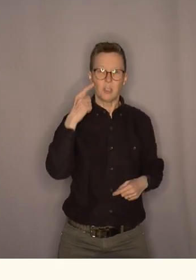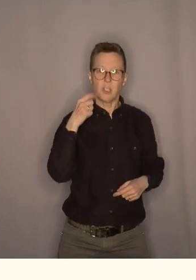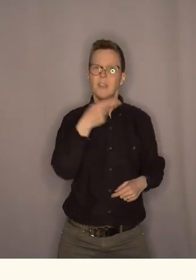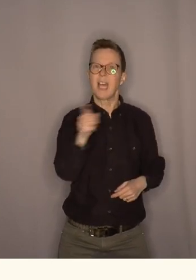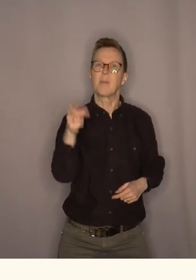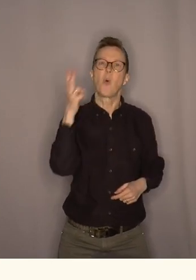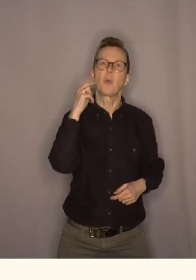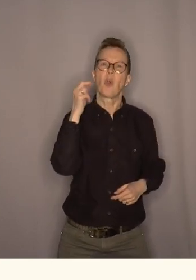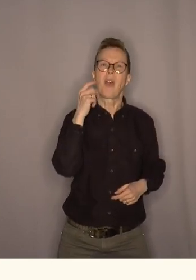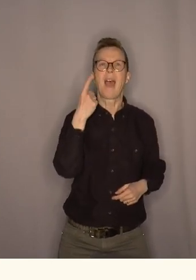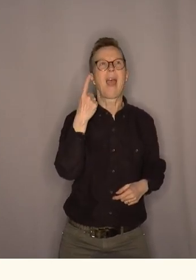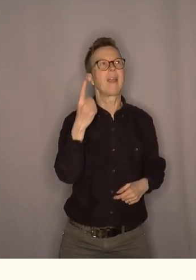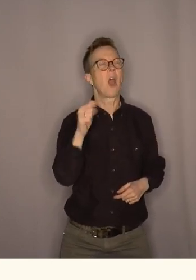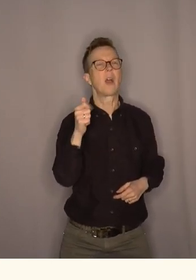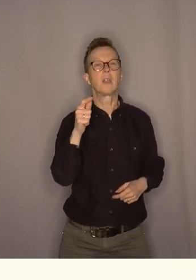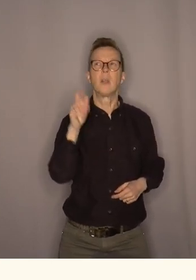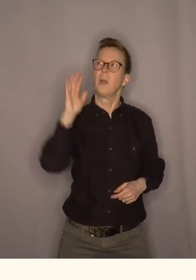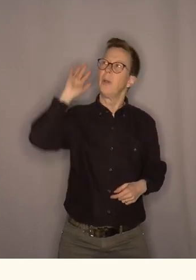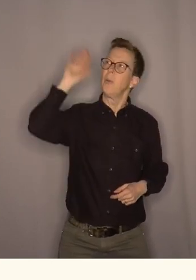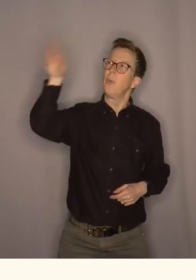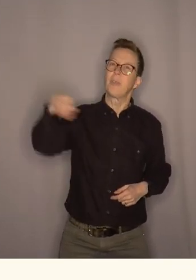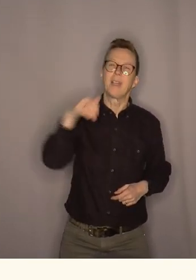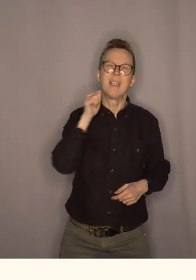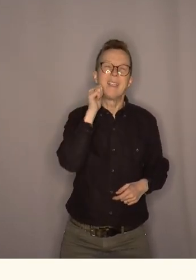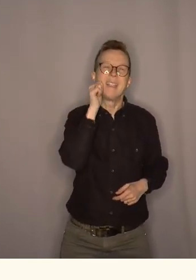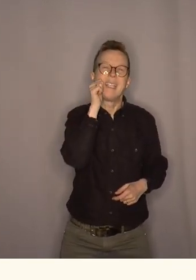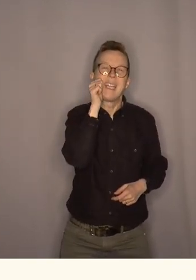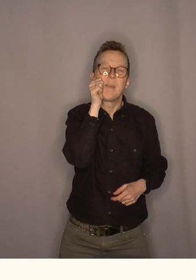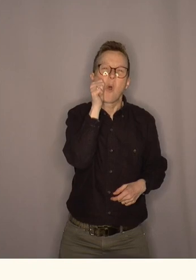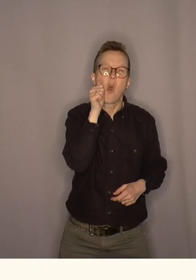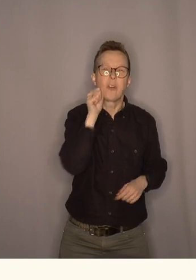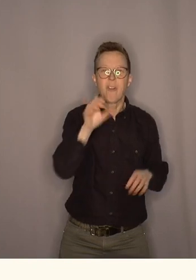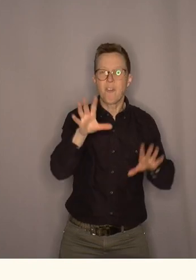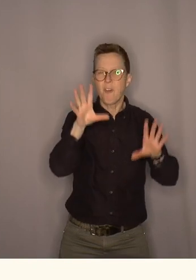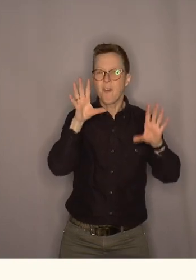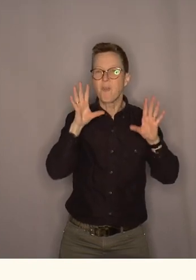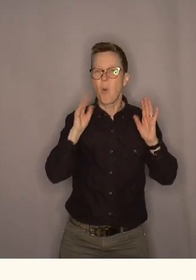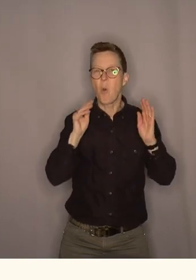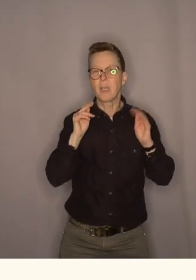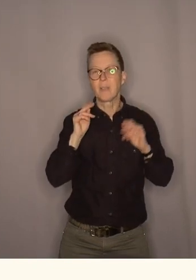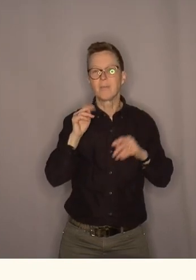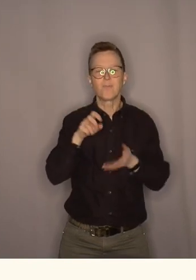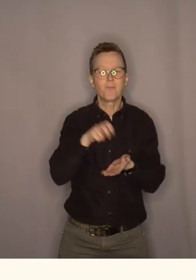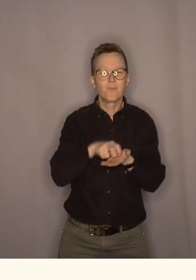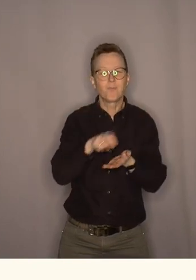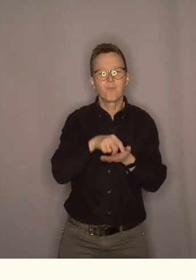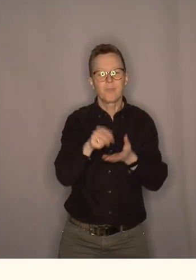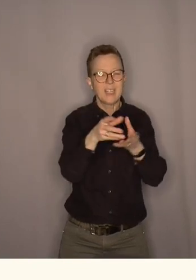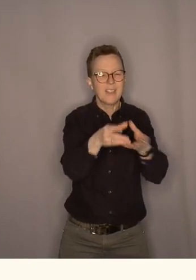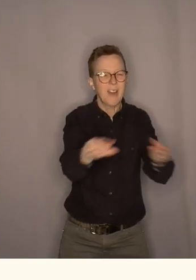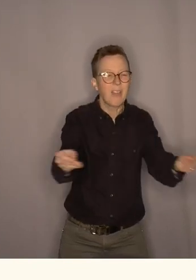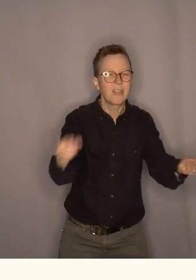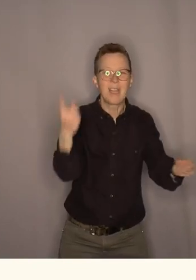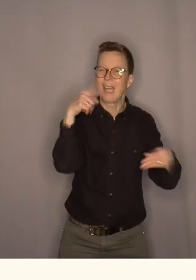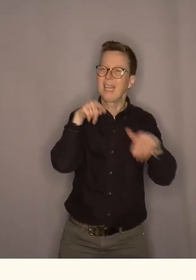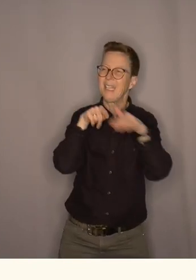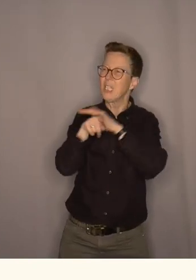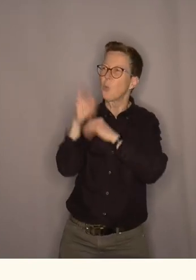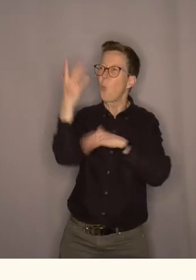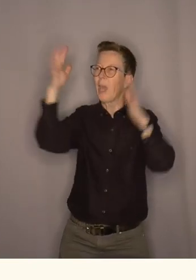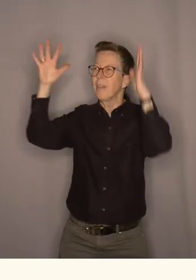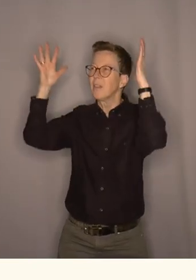prøve å stikke ut tidlig en morgen på våren enten gå ned på en strand eller gå inn i skogen